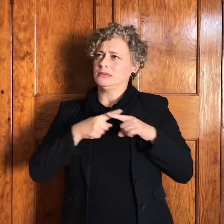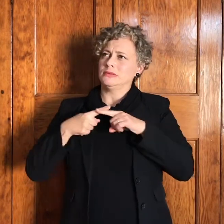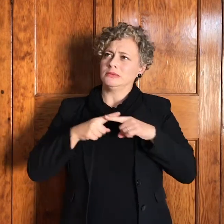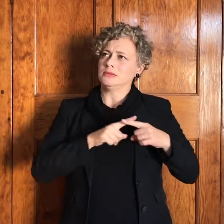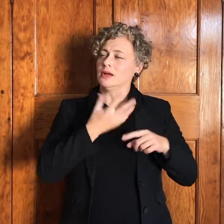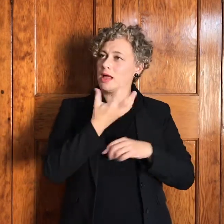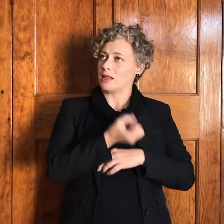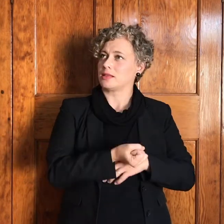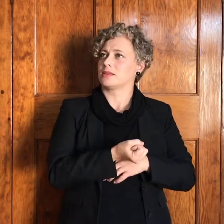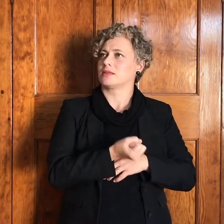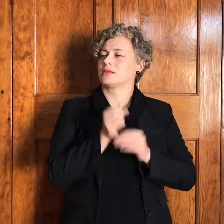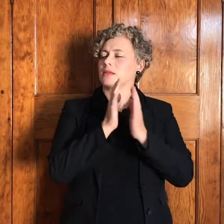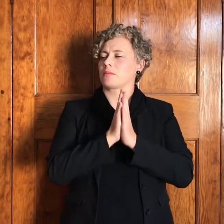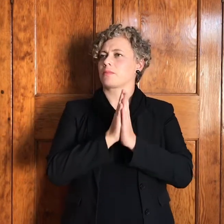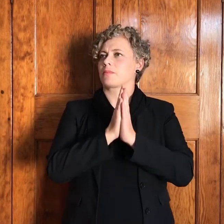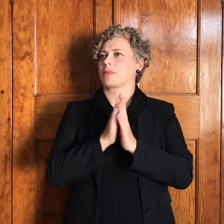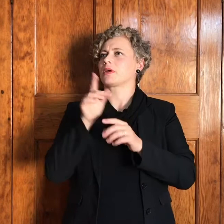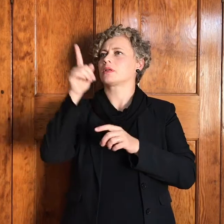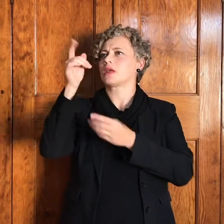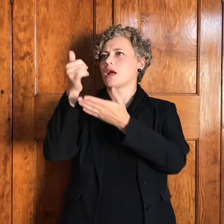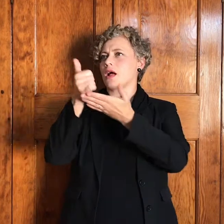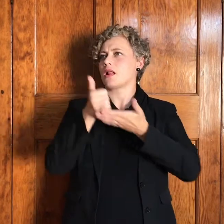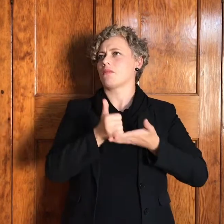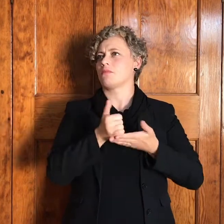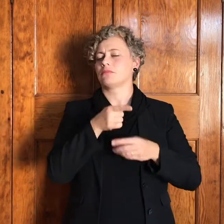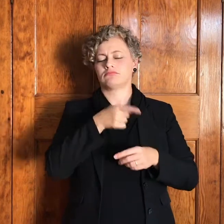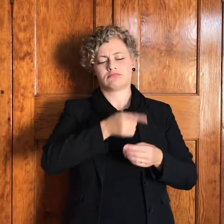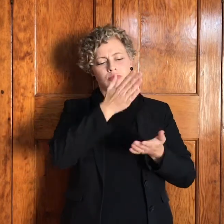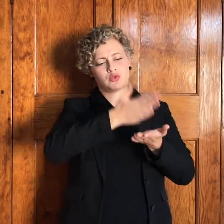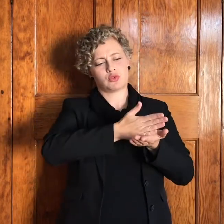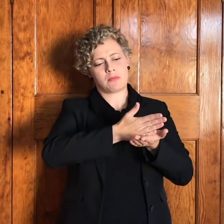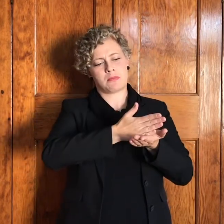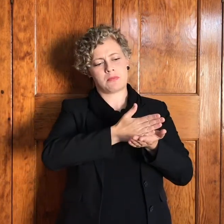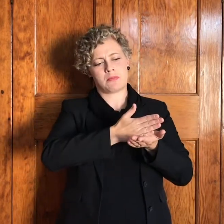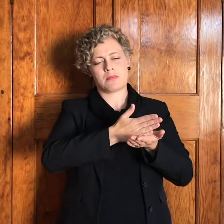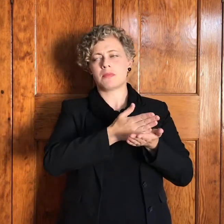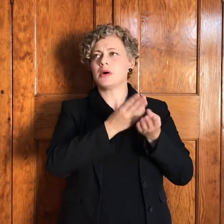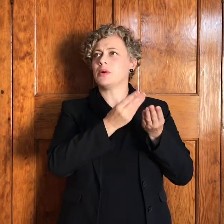gee dat die worsteling mag ophou en hulle u seen ontvang